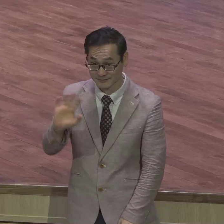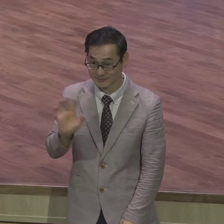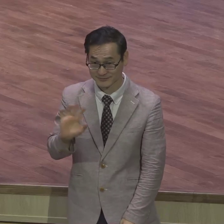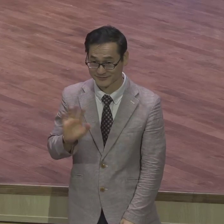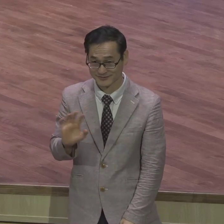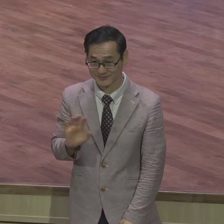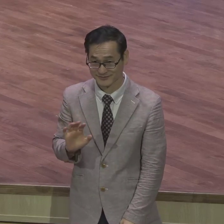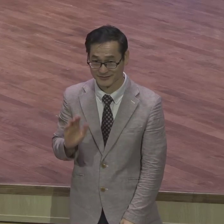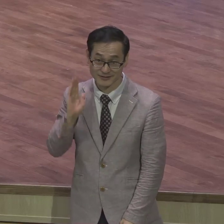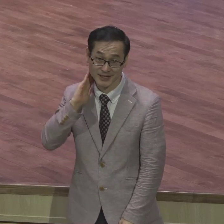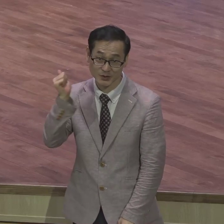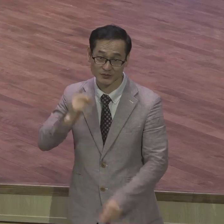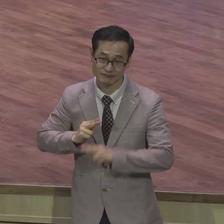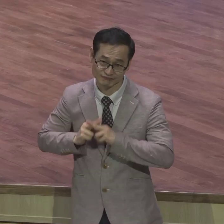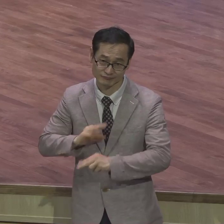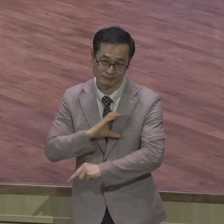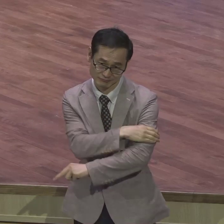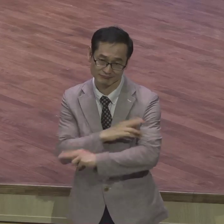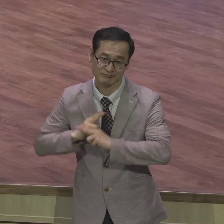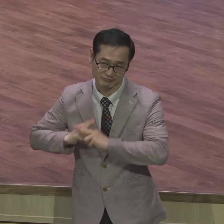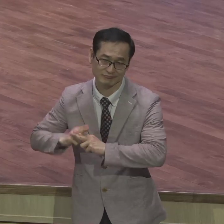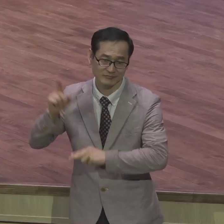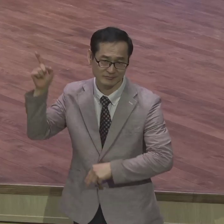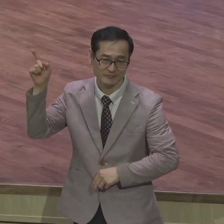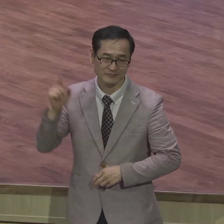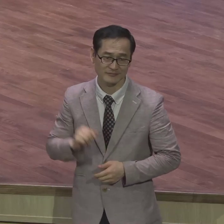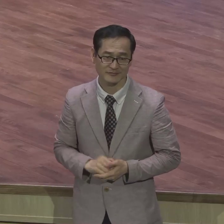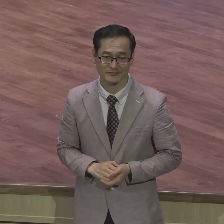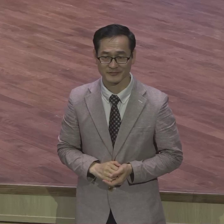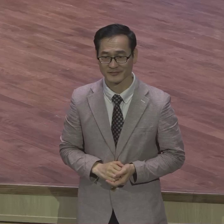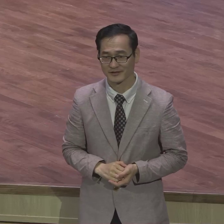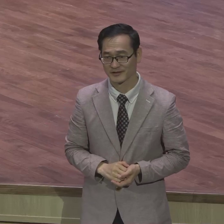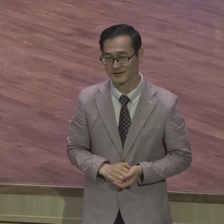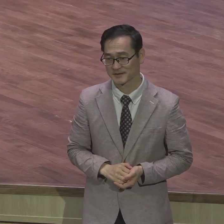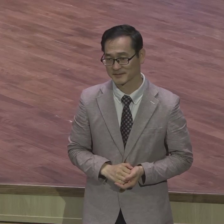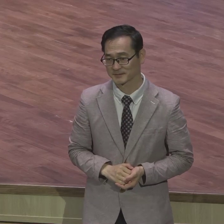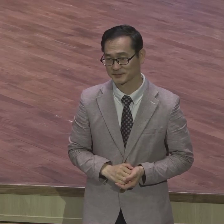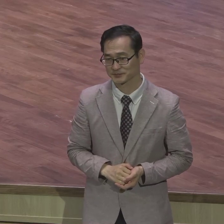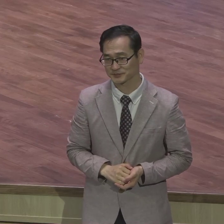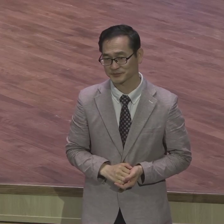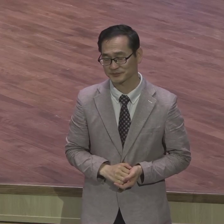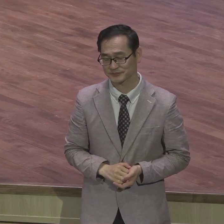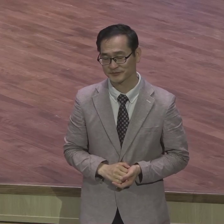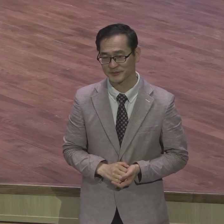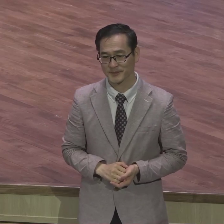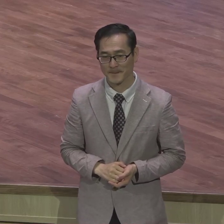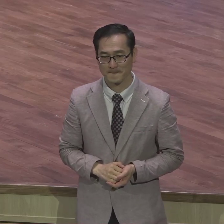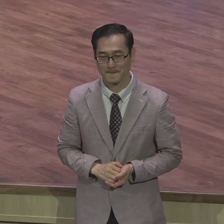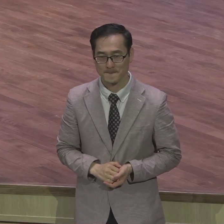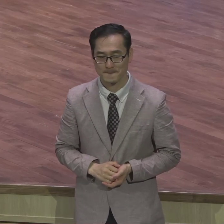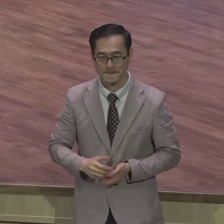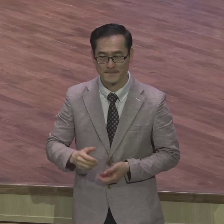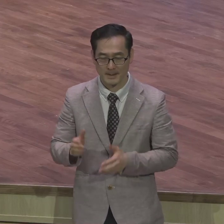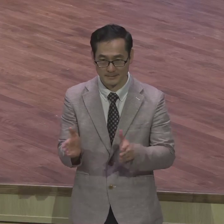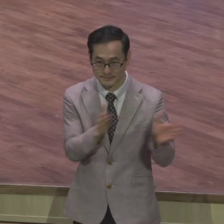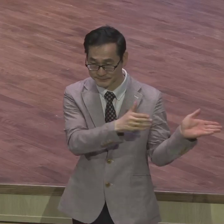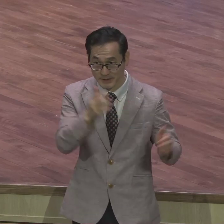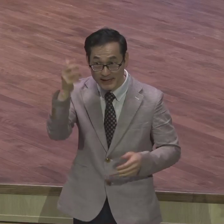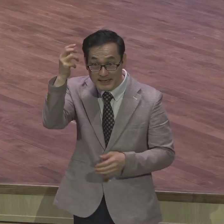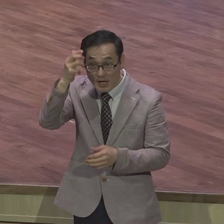잘 이해 되세요 여러분이요 이 우리 영적인 삶을 잘 들어야 돼요 영적인 삶이 뭐냐